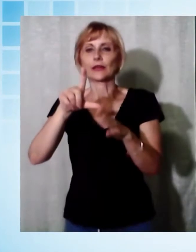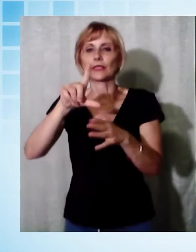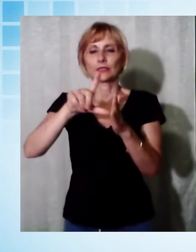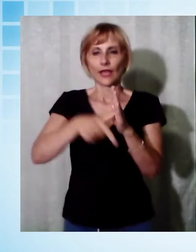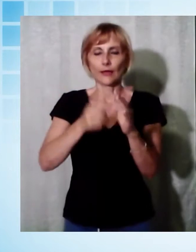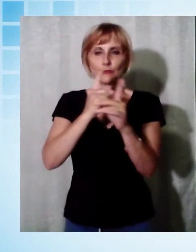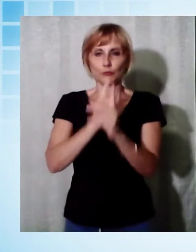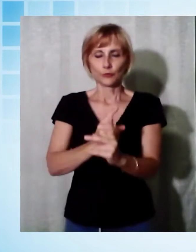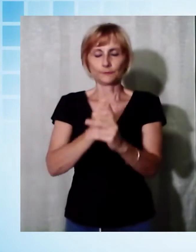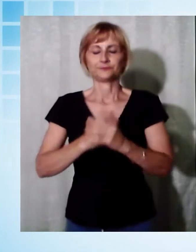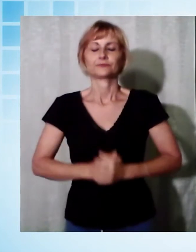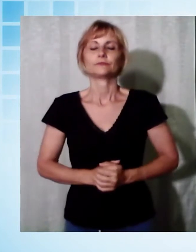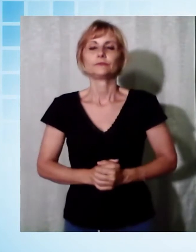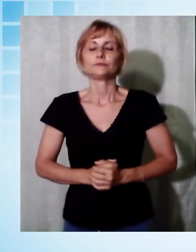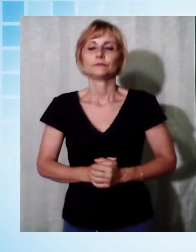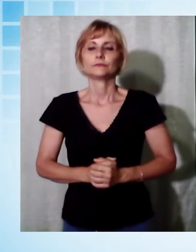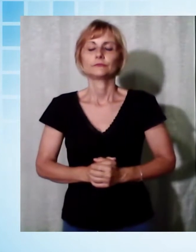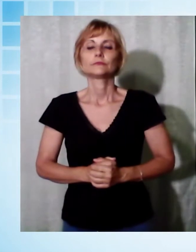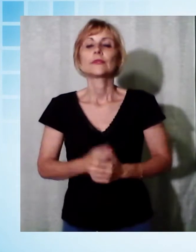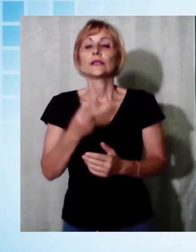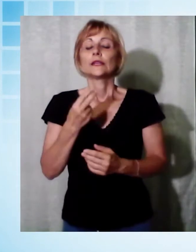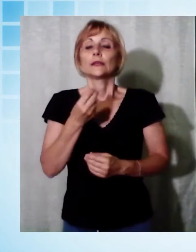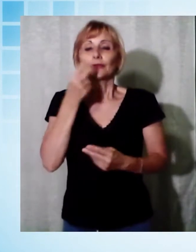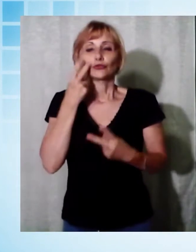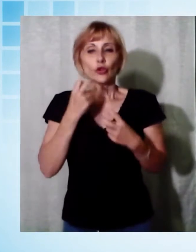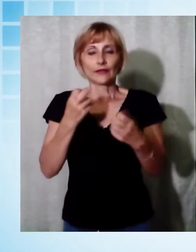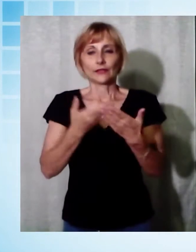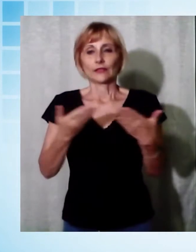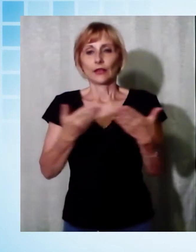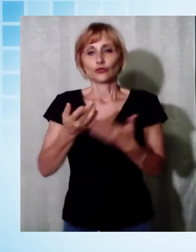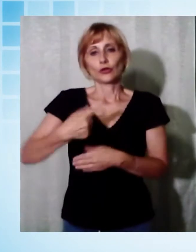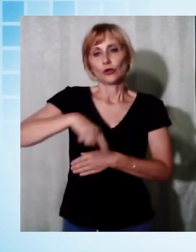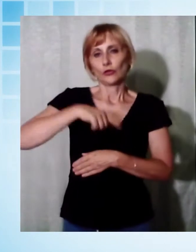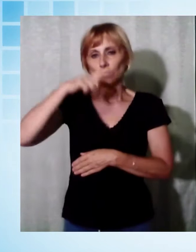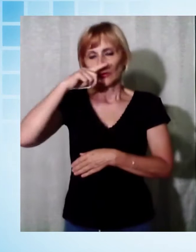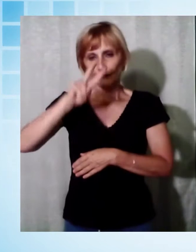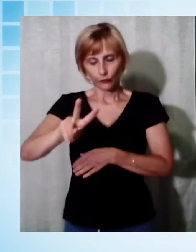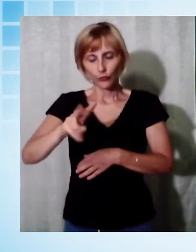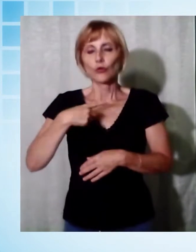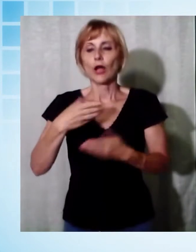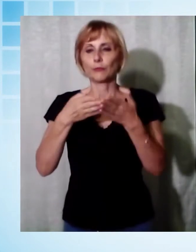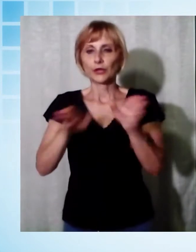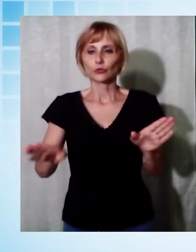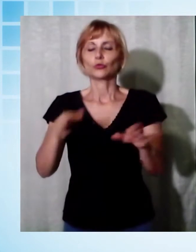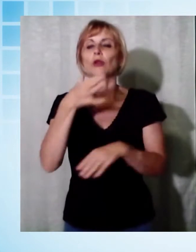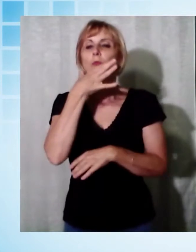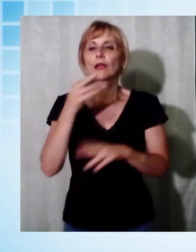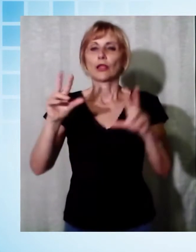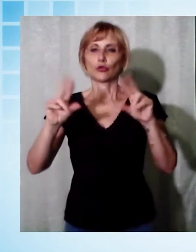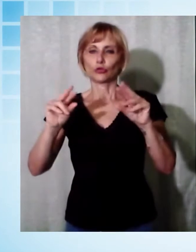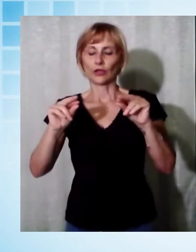Ben trovati a questa edizione del TG Noi, apertura dedicata dunque a questa bella notizia per gli abitanti della frazione del Piagione.